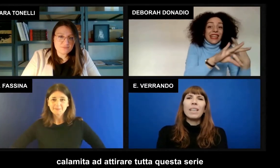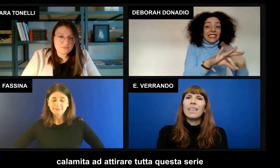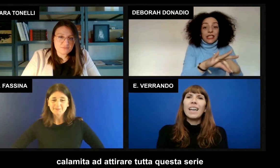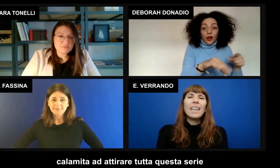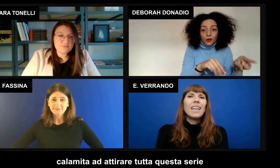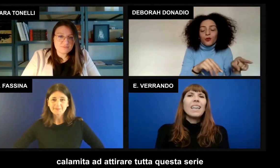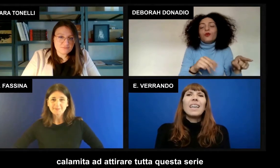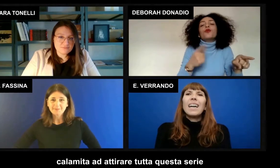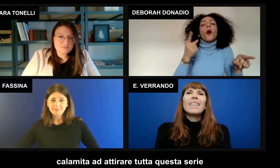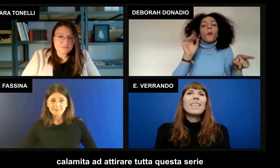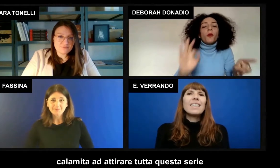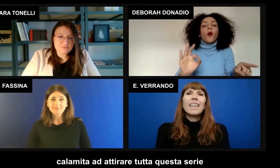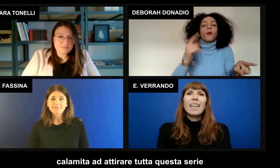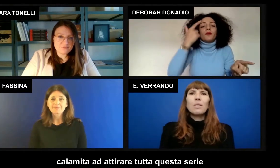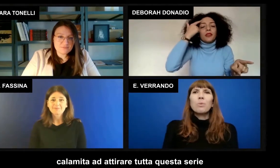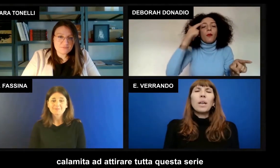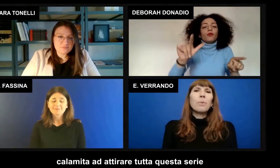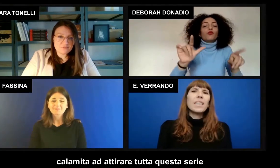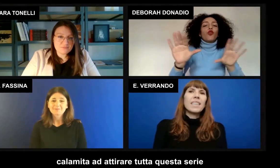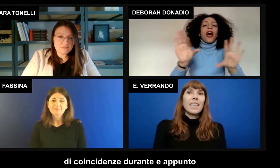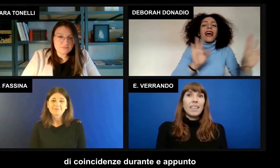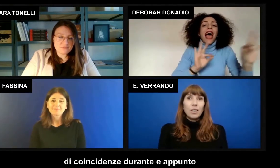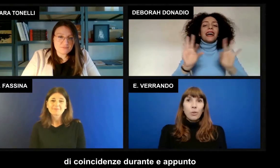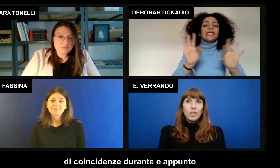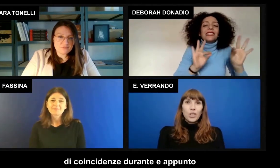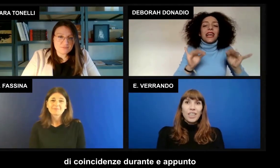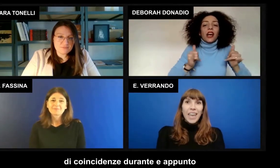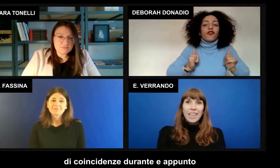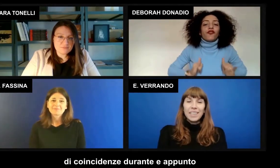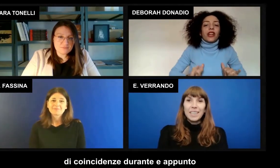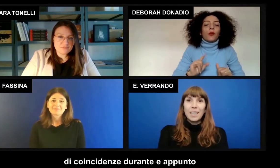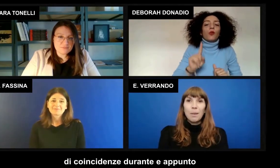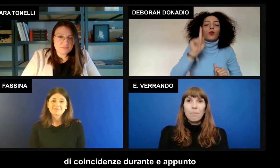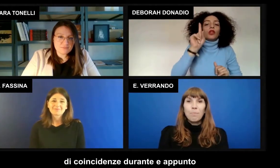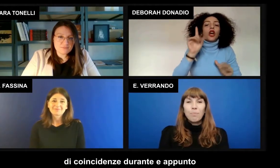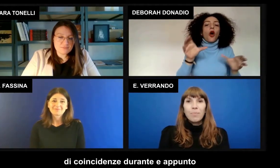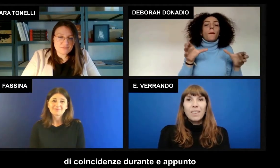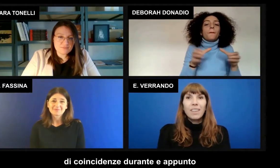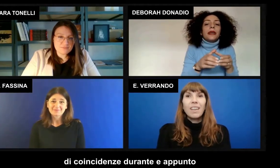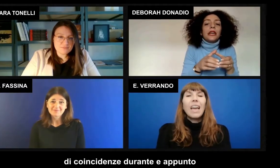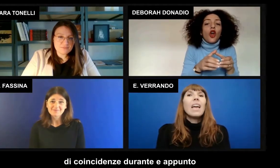calamita ad attirare tutta questa serie di coincidenze.